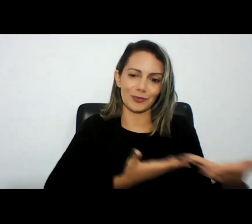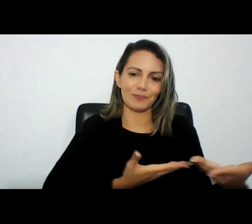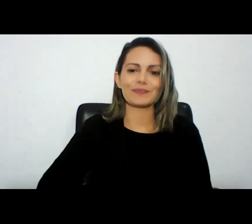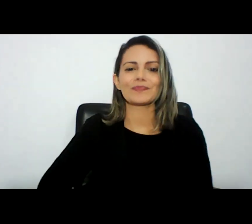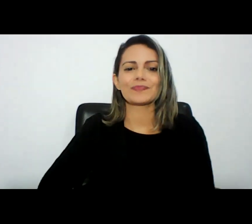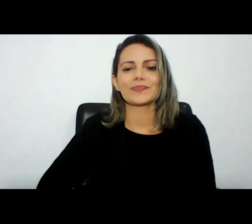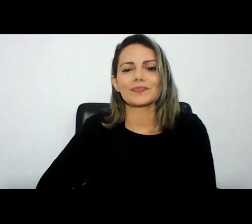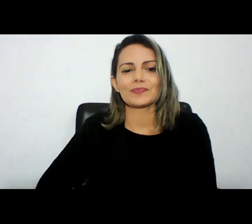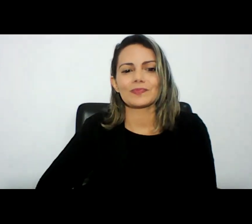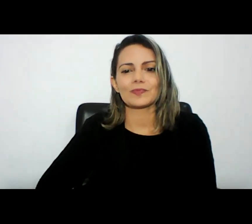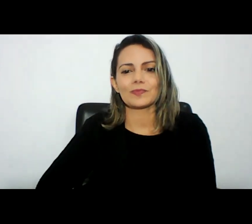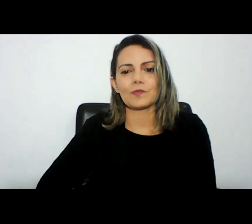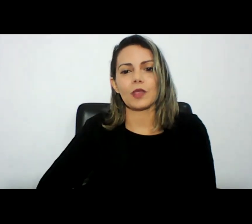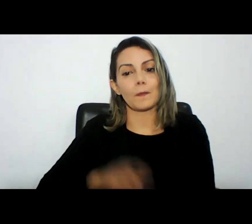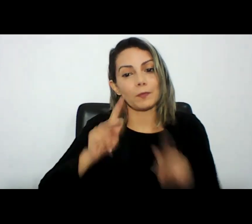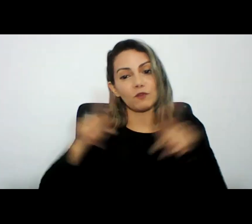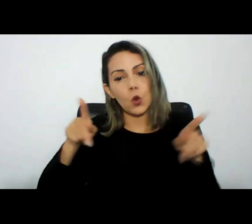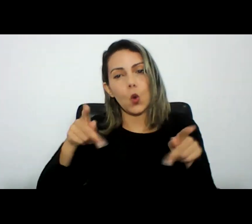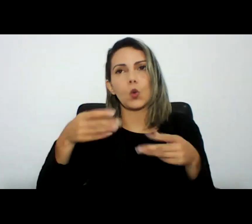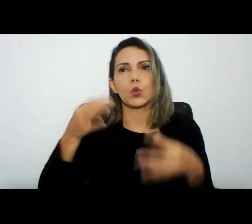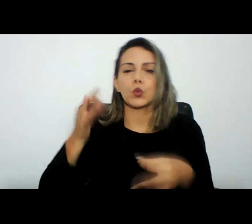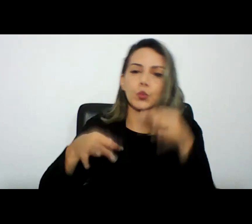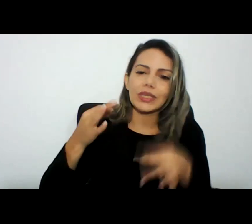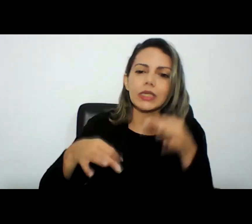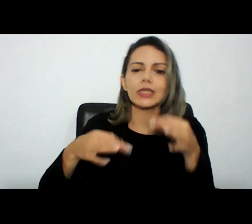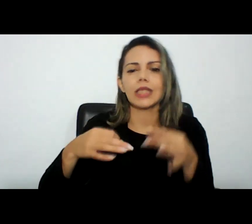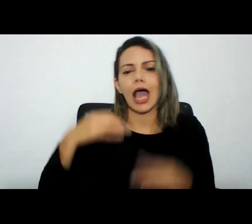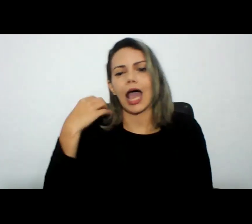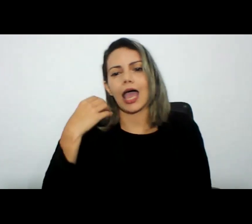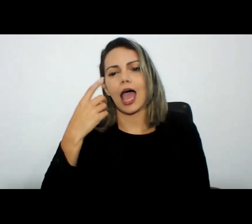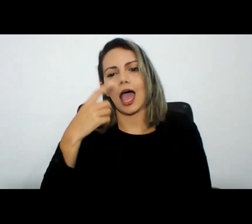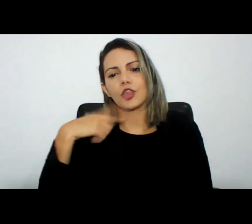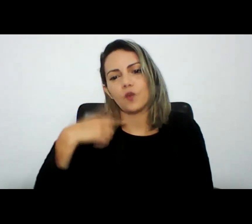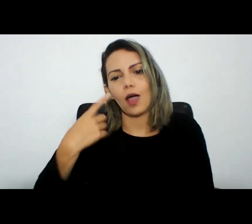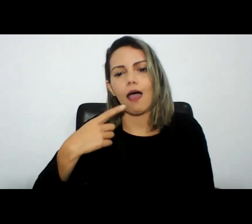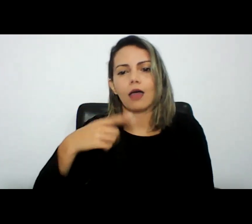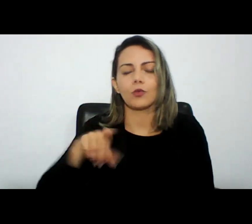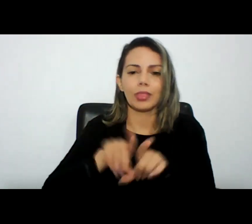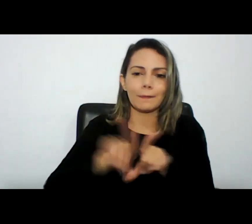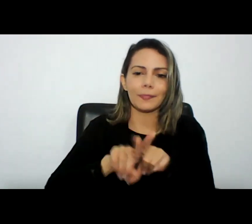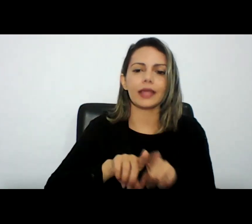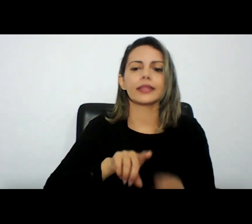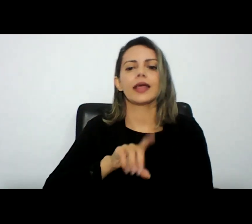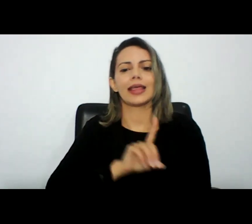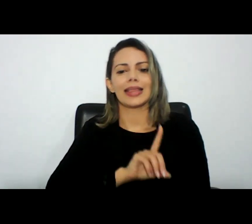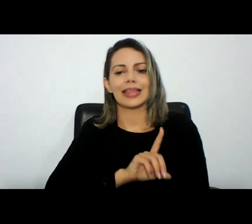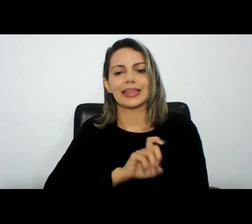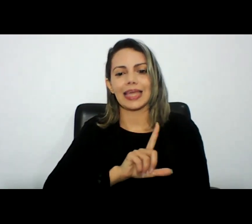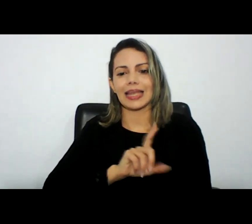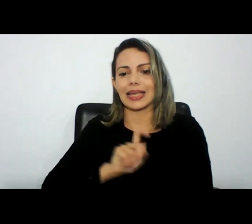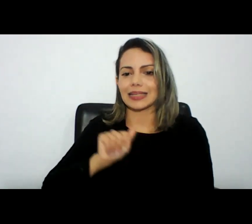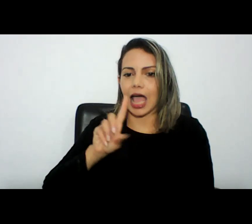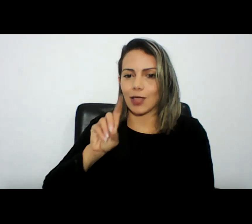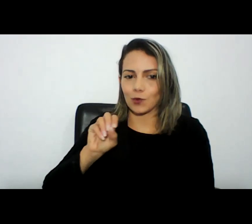acadêmico juízes membros do ministério público advogados delegados e eu tive então essa honra de